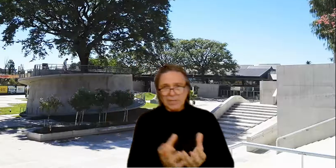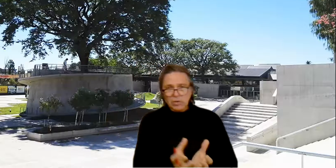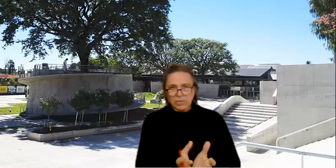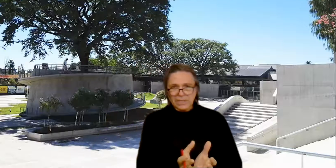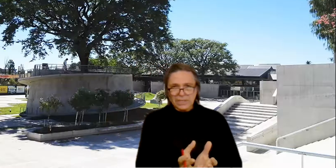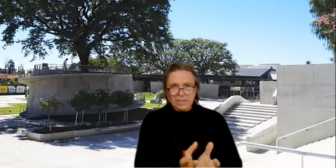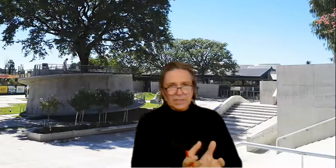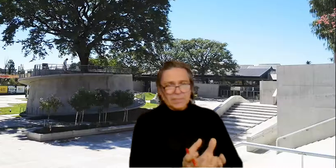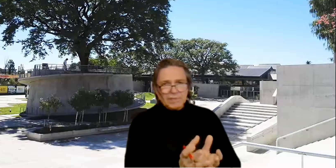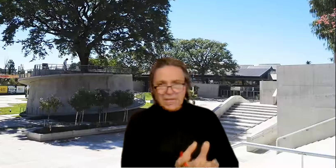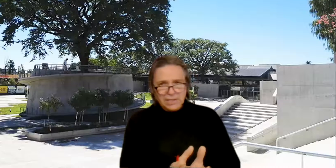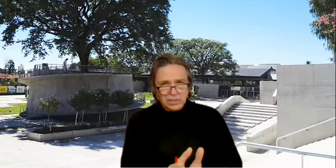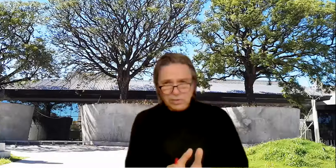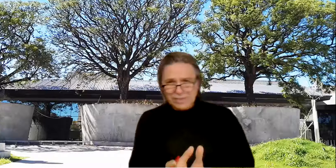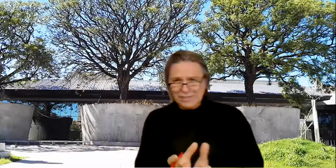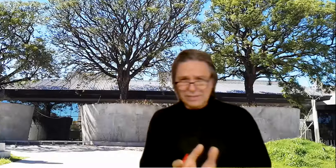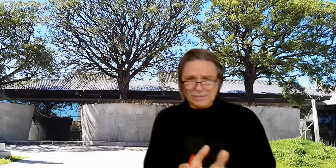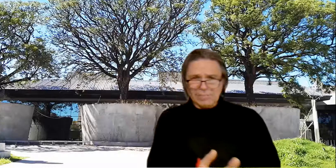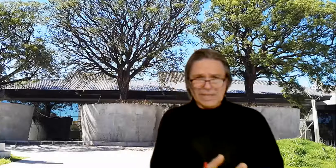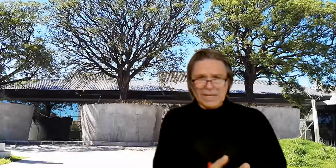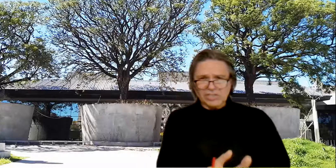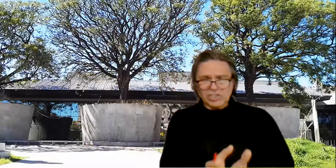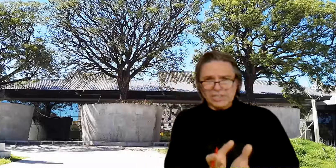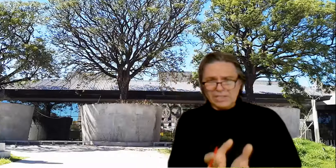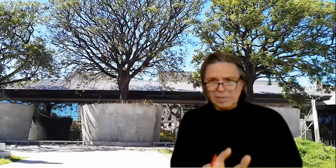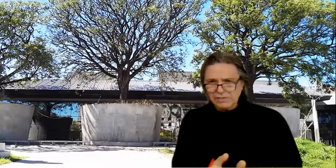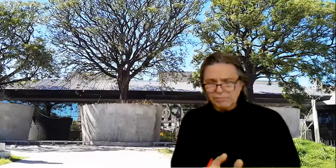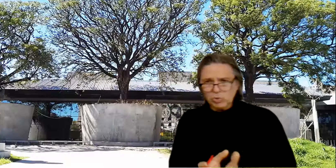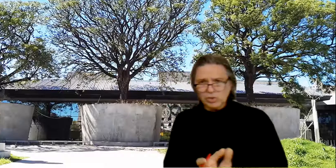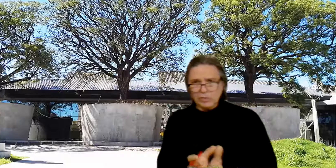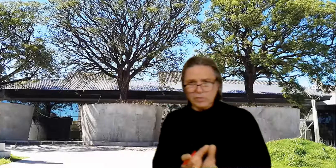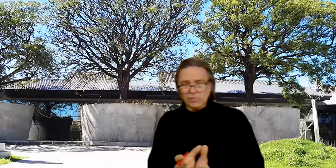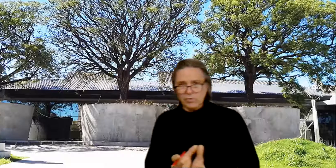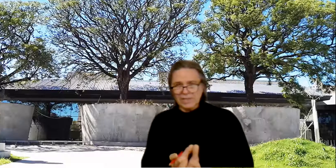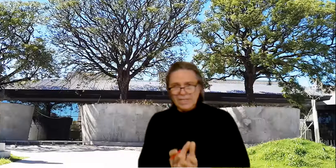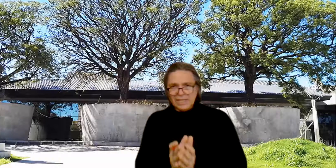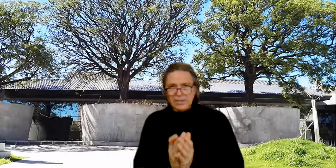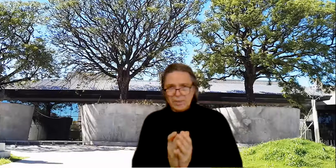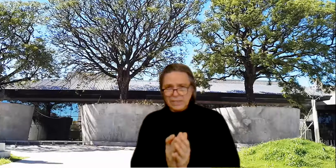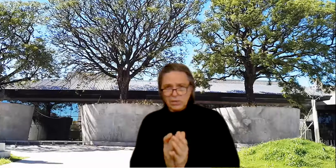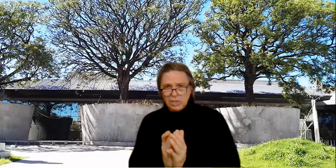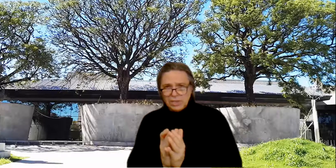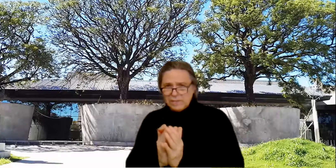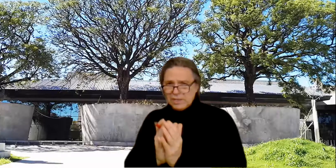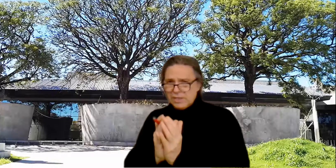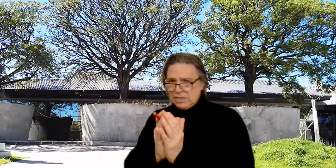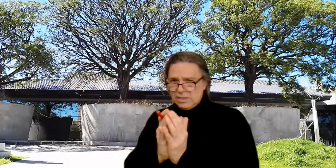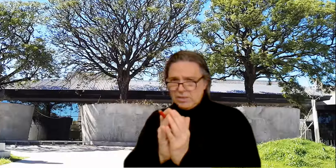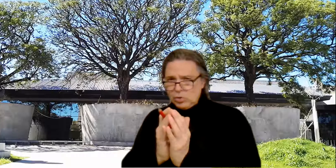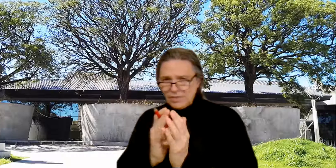bajo tierra terminales con las terminales y demás. Todo esto va a conformar el barrio de lo que